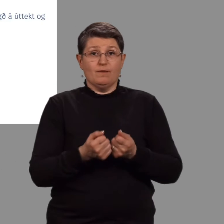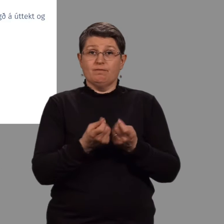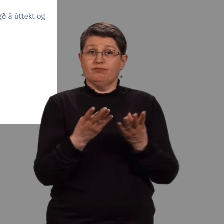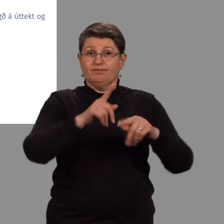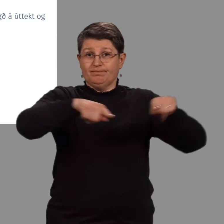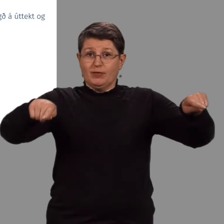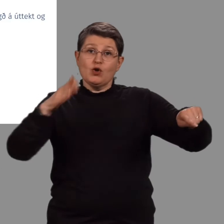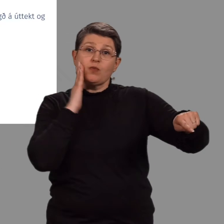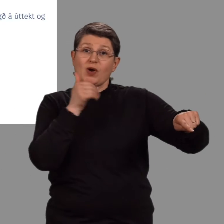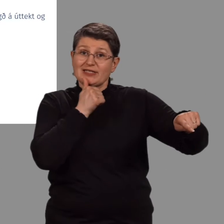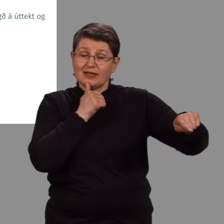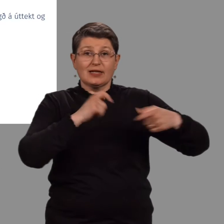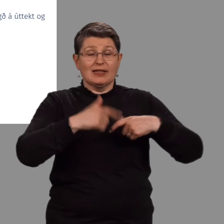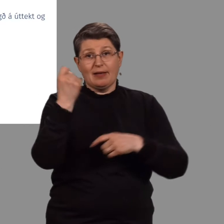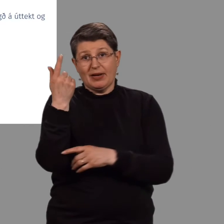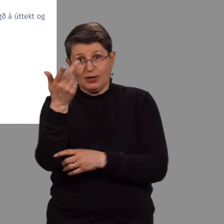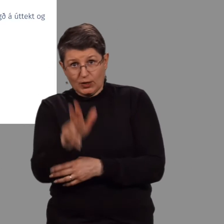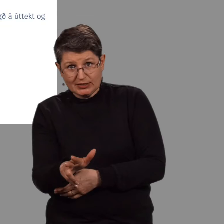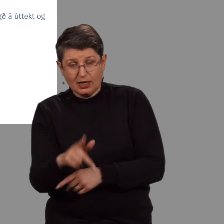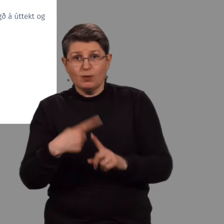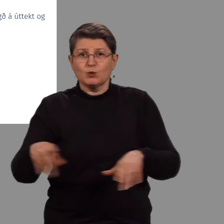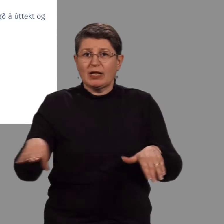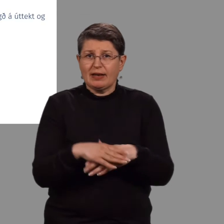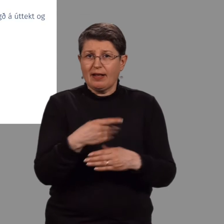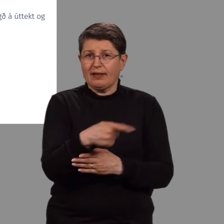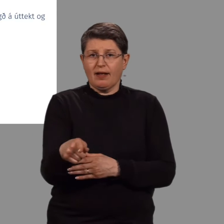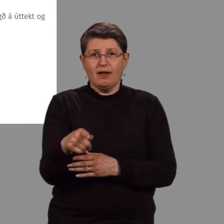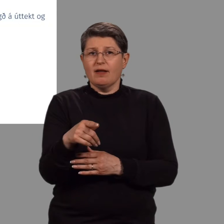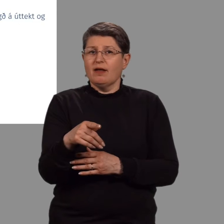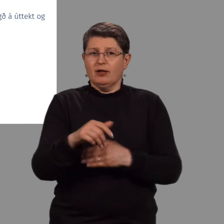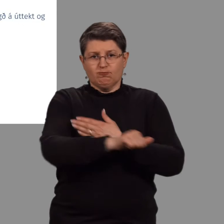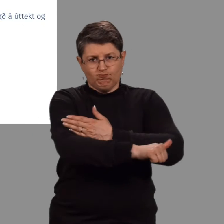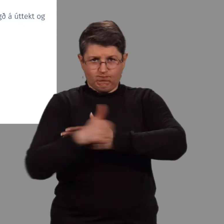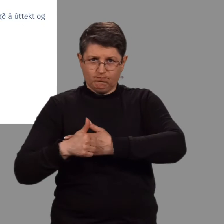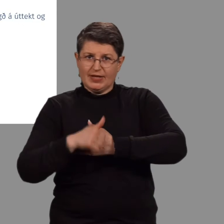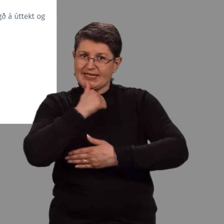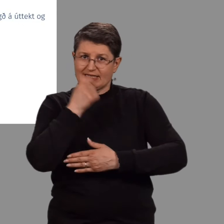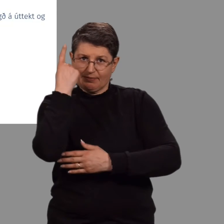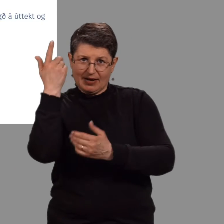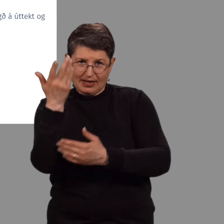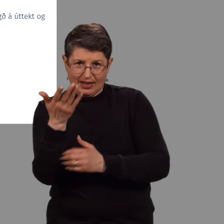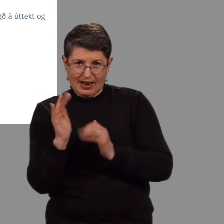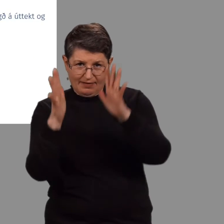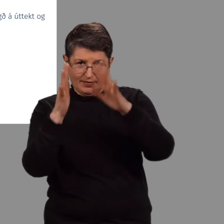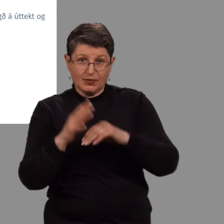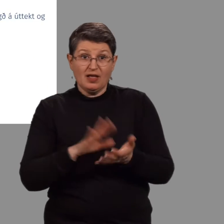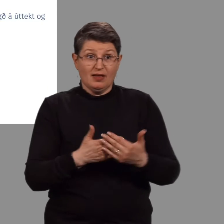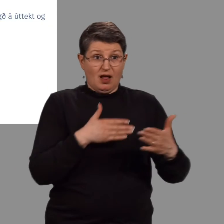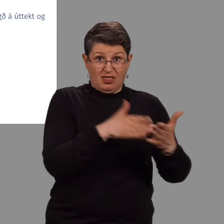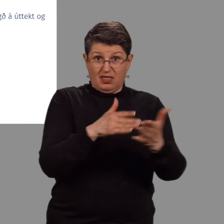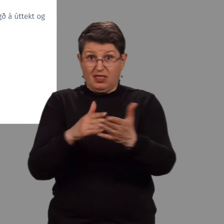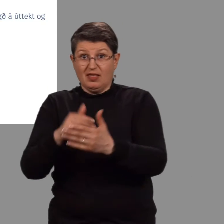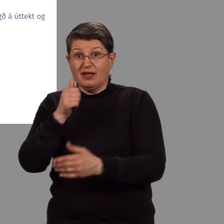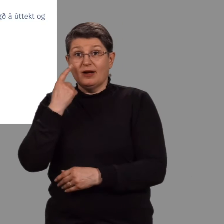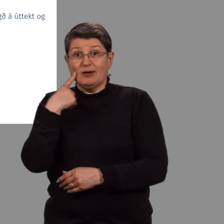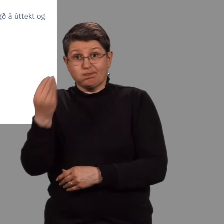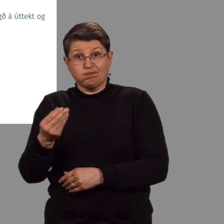hér búa á svið menningarlistar og tryggji þeim stað í framlunu Íslands menningarlífs. Rutt verðu vegi í hindrunum sem erlendirlistamenn